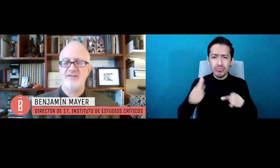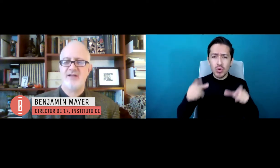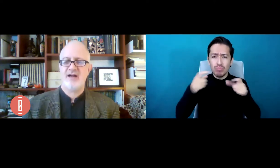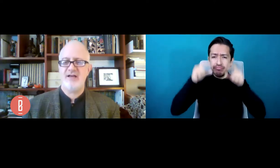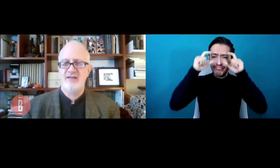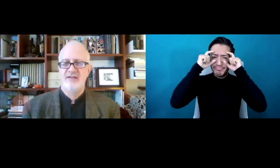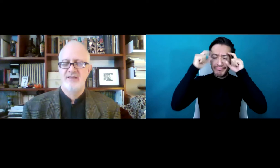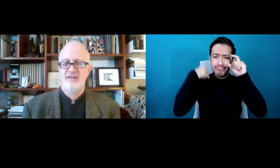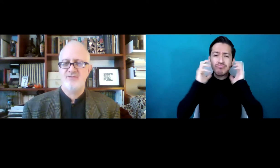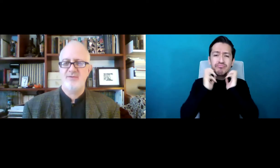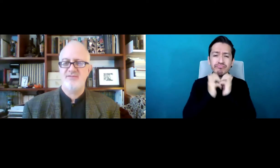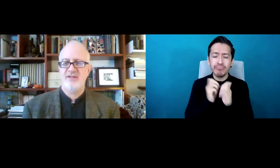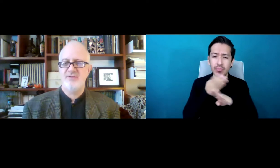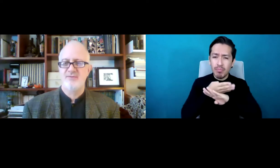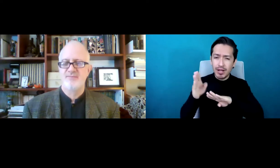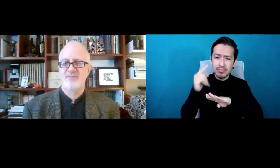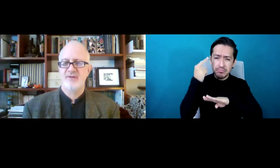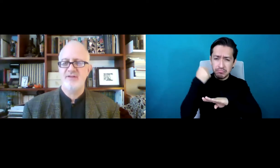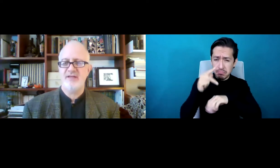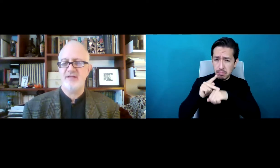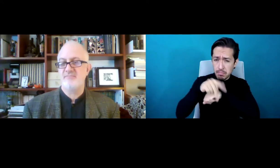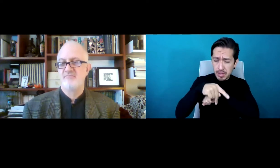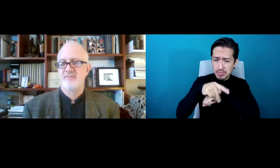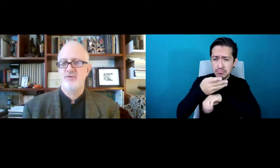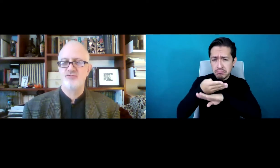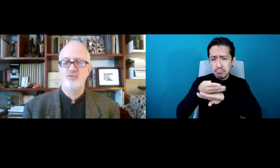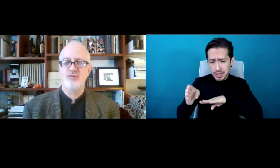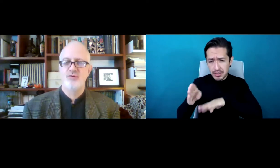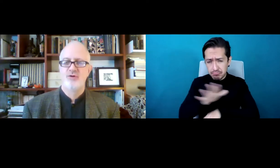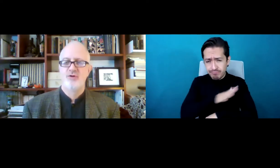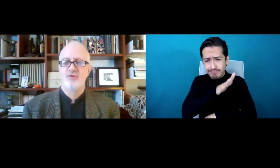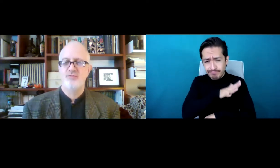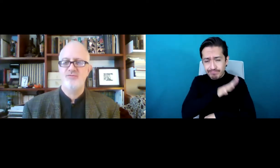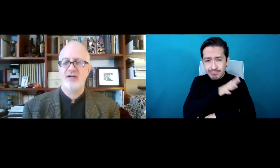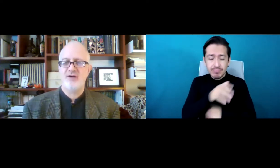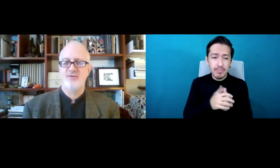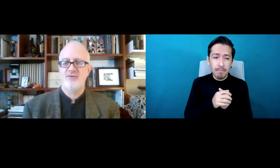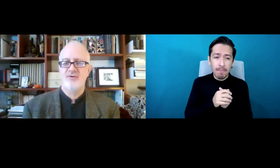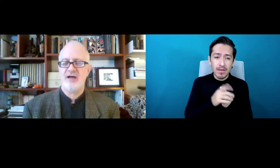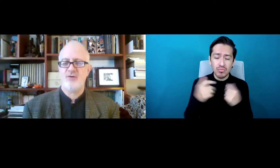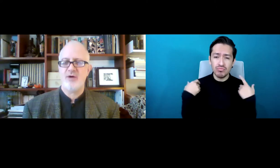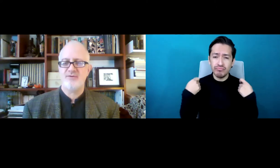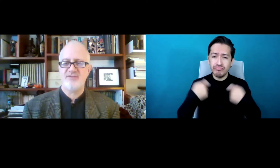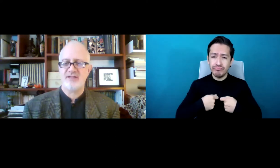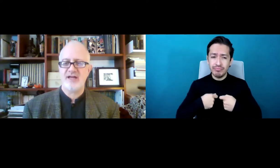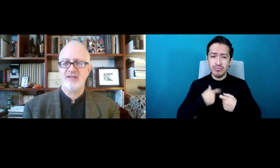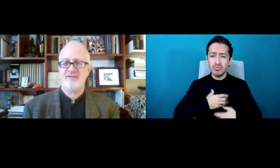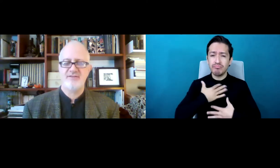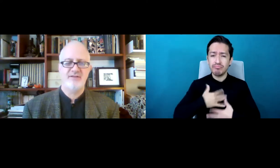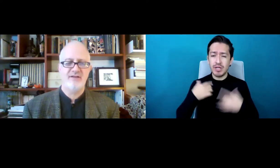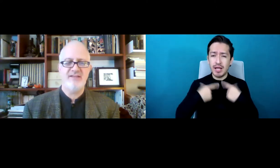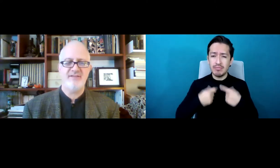soy de tez clara, estoy vestido de oscuro con un saco a cuadros a